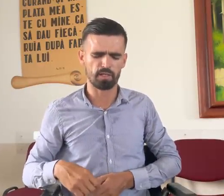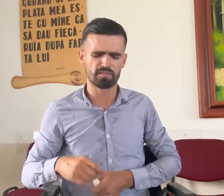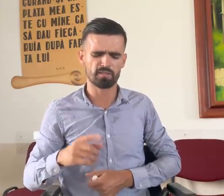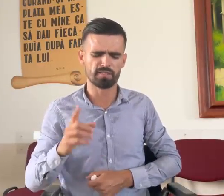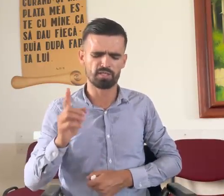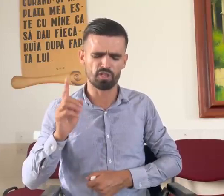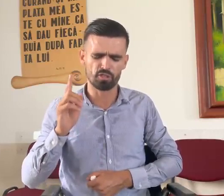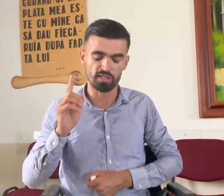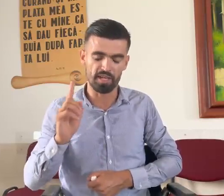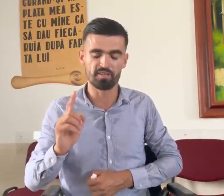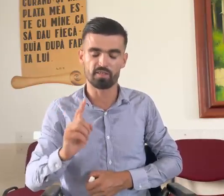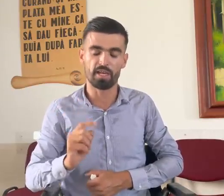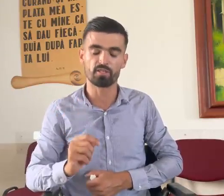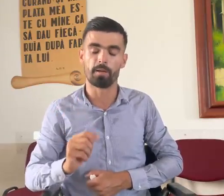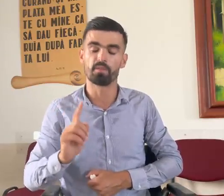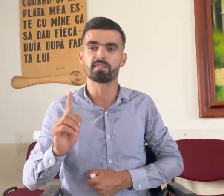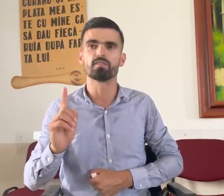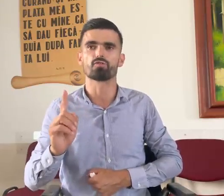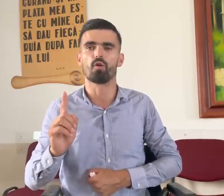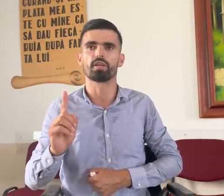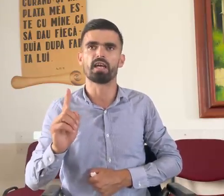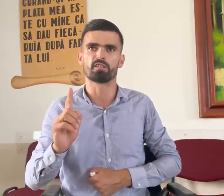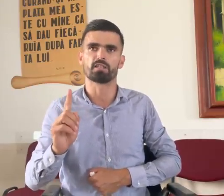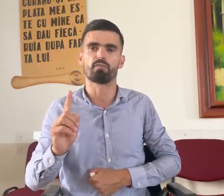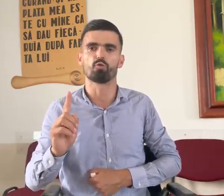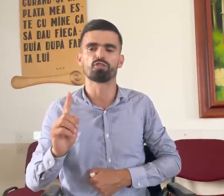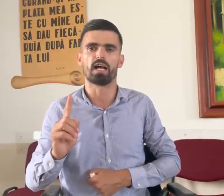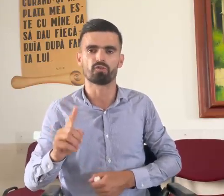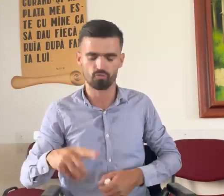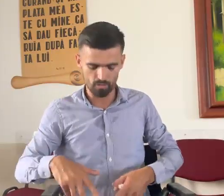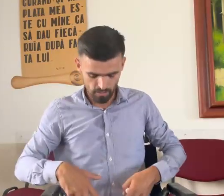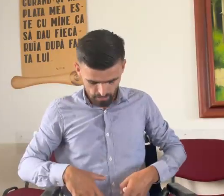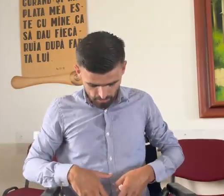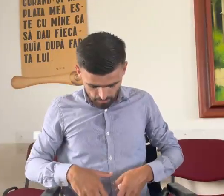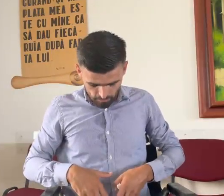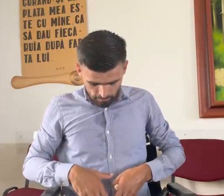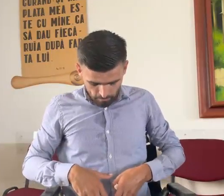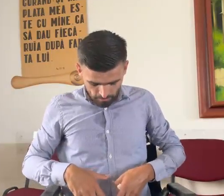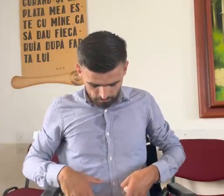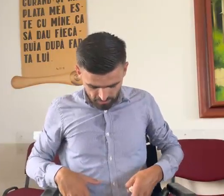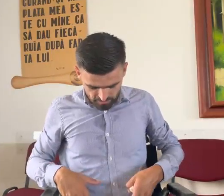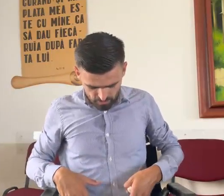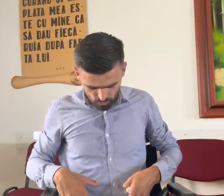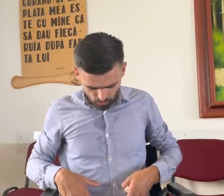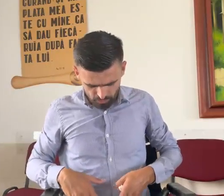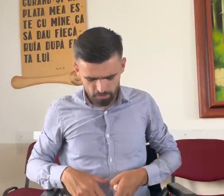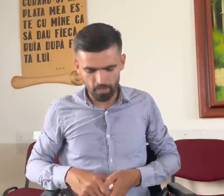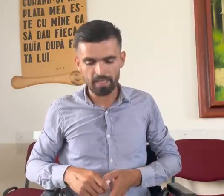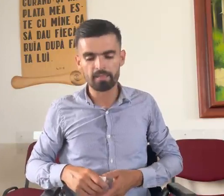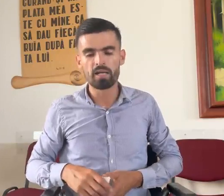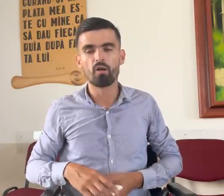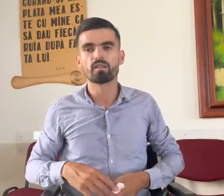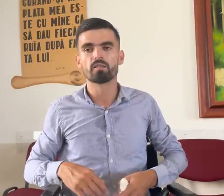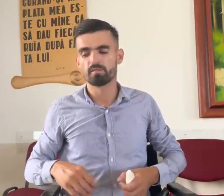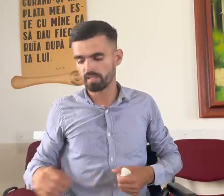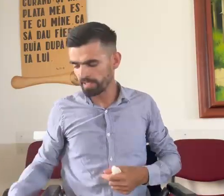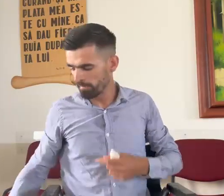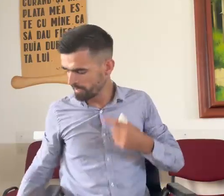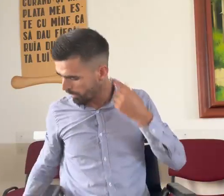.30. Am deschis ochii, altăt a fost ceasul. Am deschis ochii și pare că mi-a luat, stăteam lângă